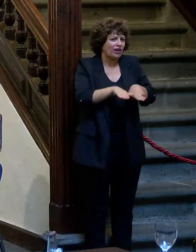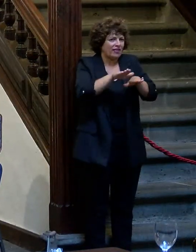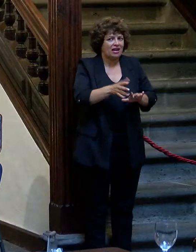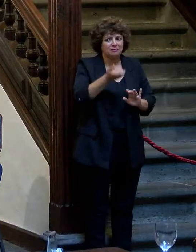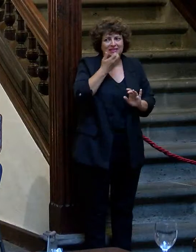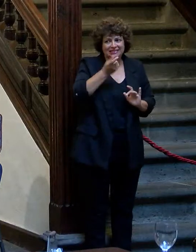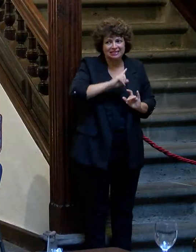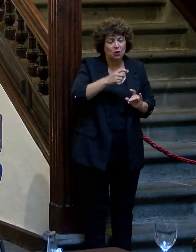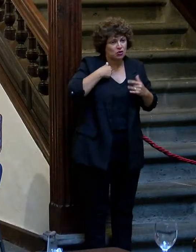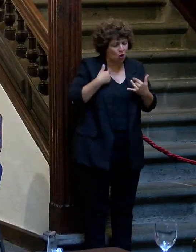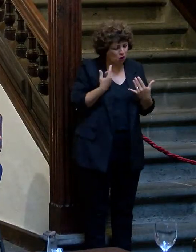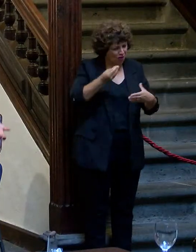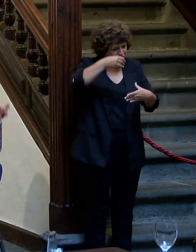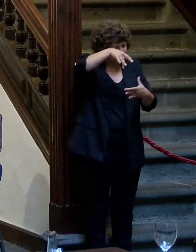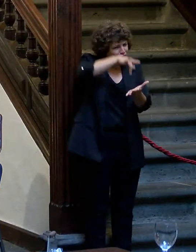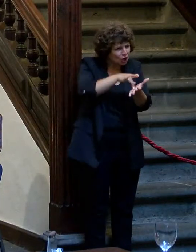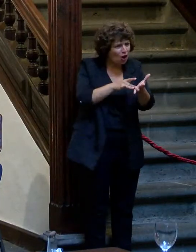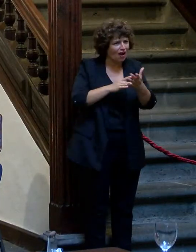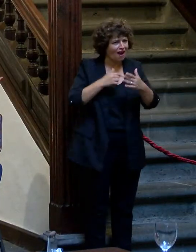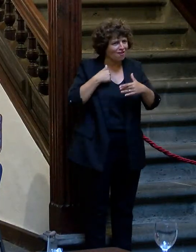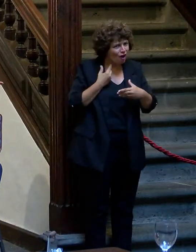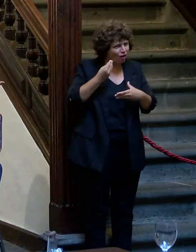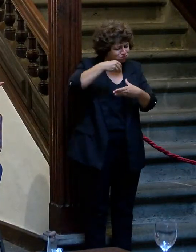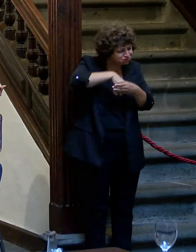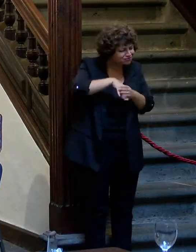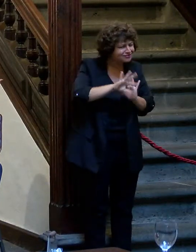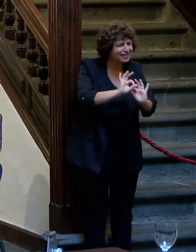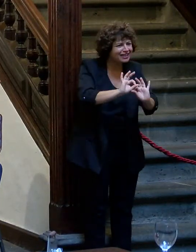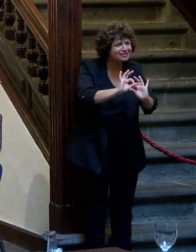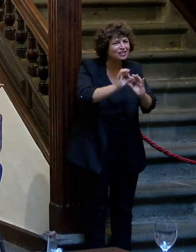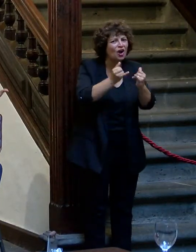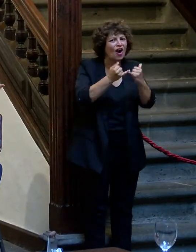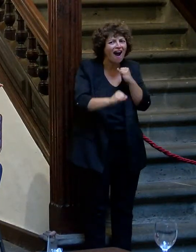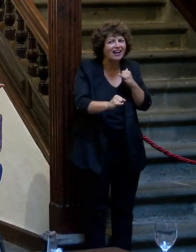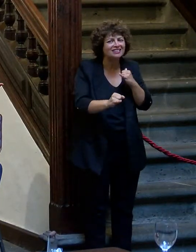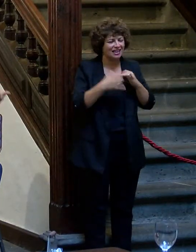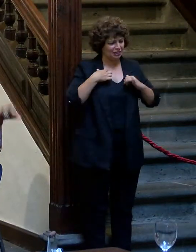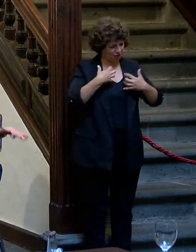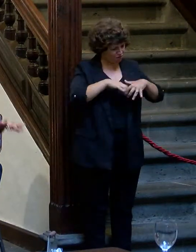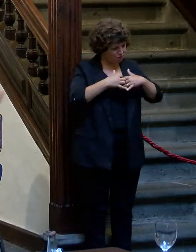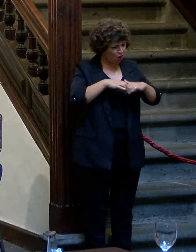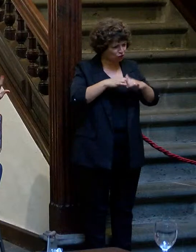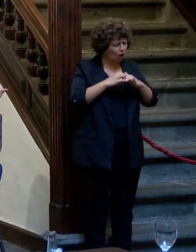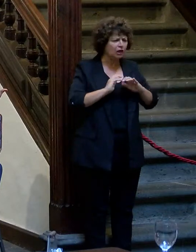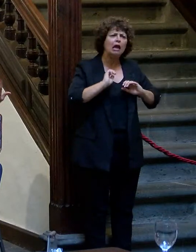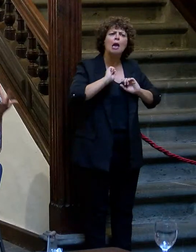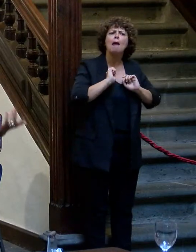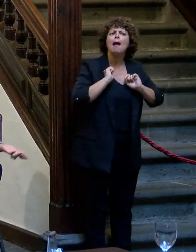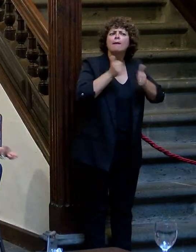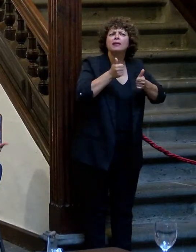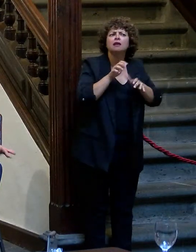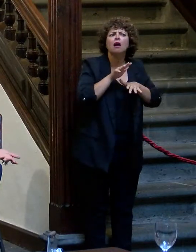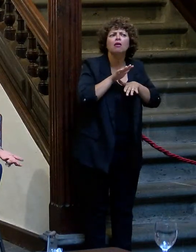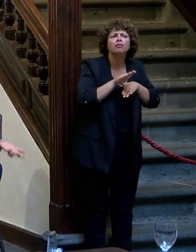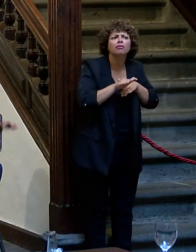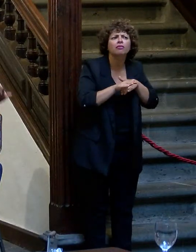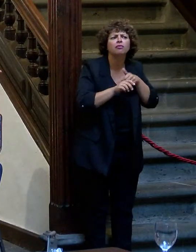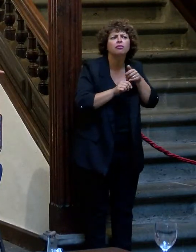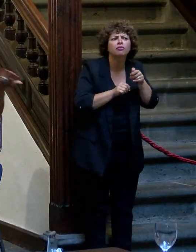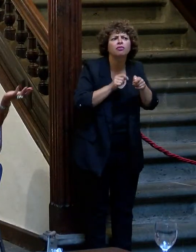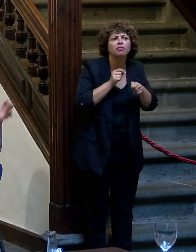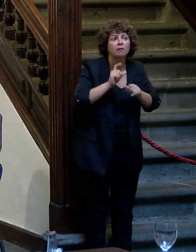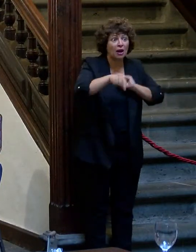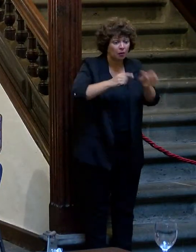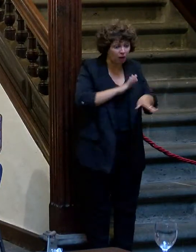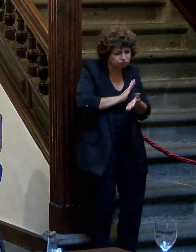porque yo una vez que me meto en materia y ya me pongo, cojo, este motor va a diésel, pero una vez que coge velocidad no hay forma de pararlo, me